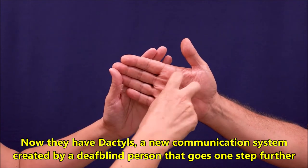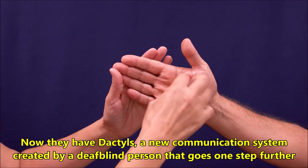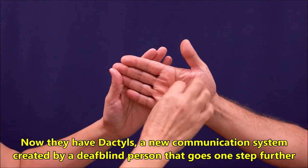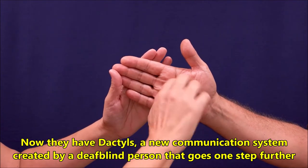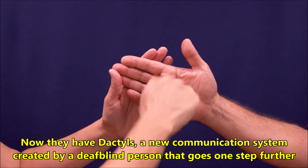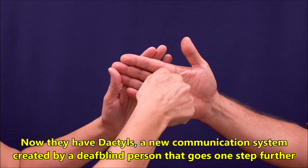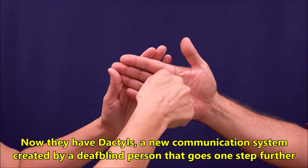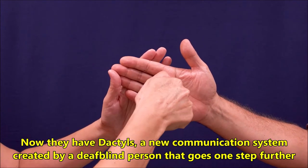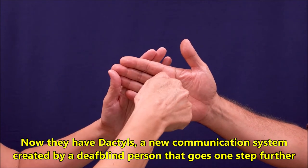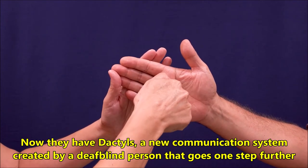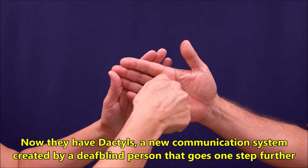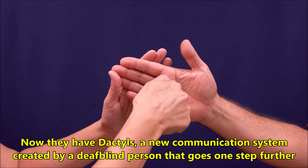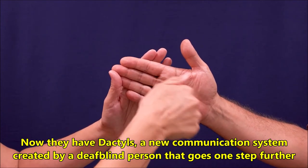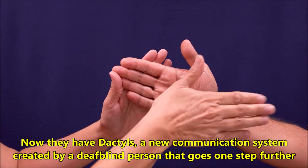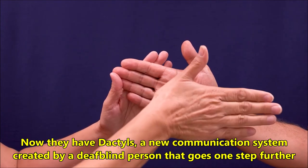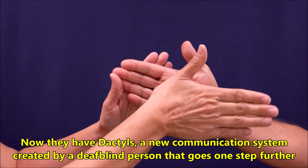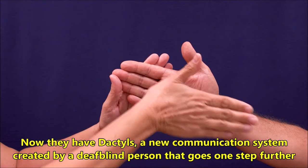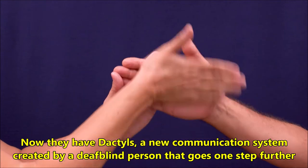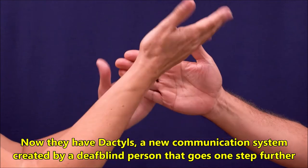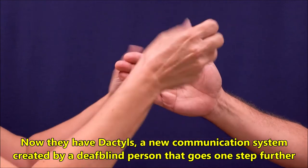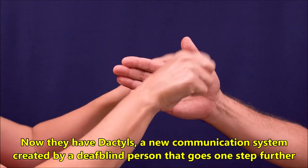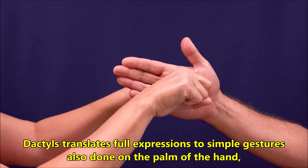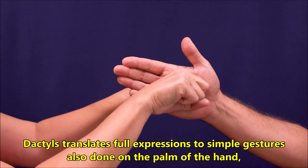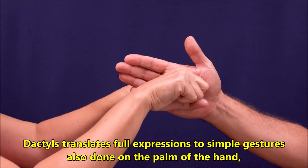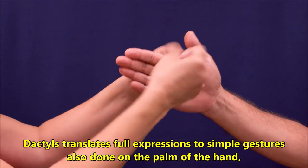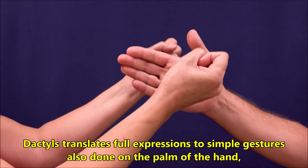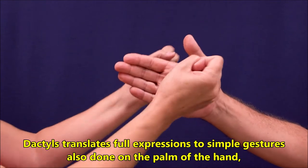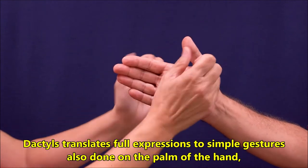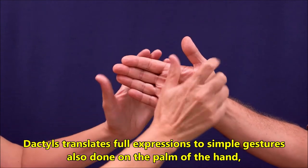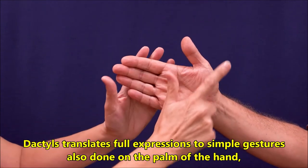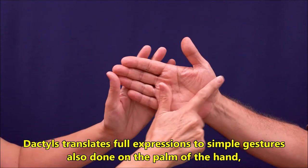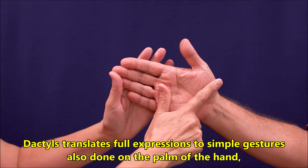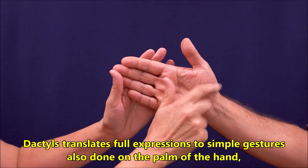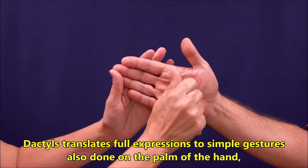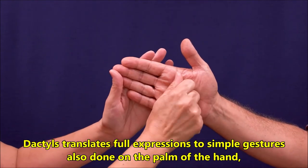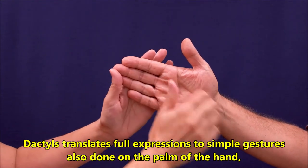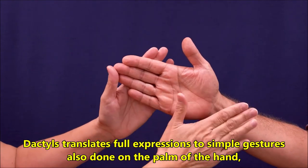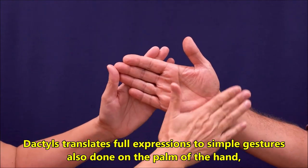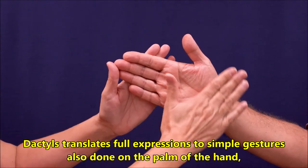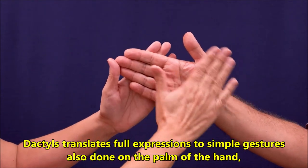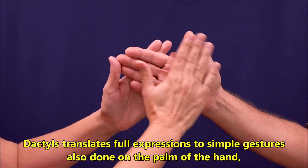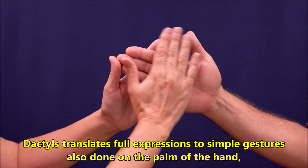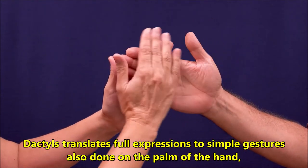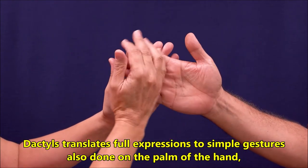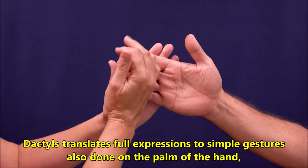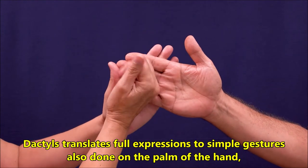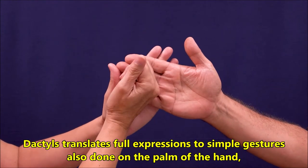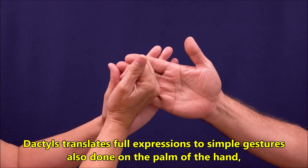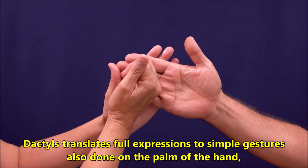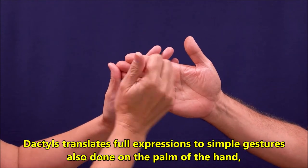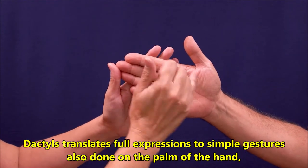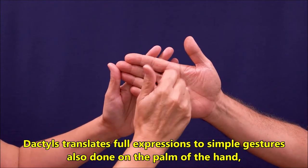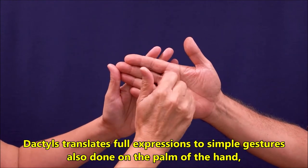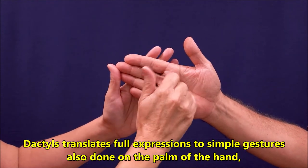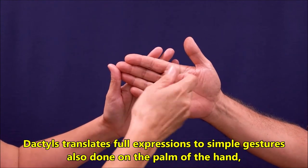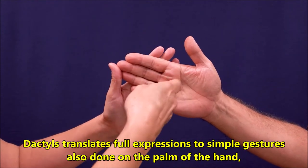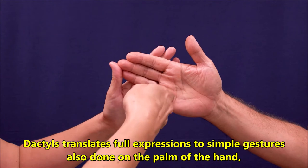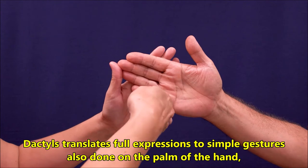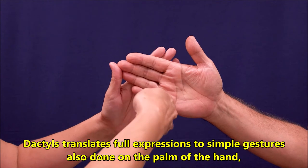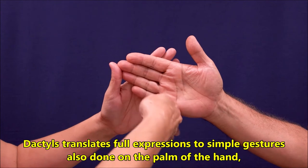sordoceguera que da un paso más allá. Traduce expresiones completas a sencillos gestos, que también se realizan sobre la mano, lo